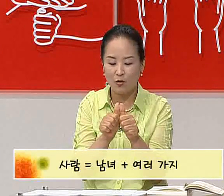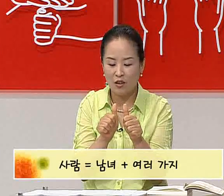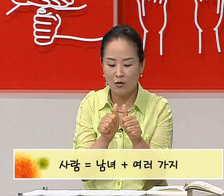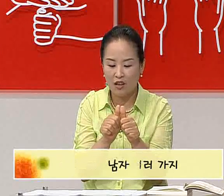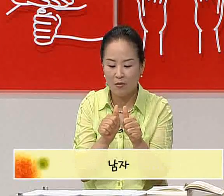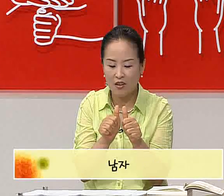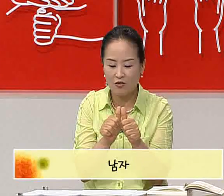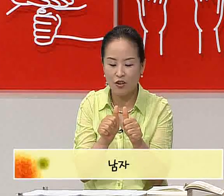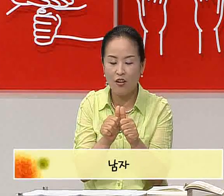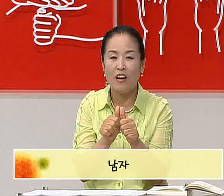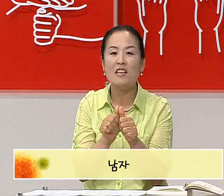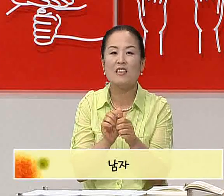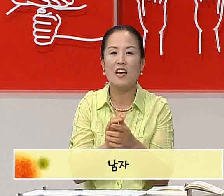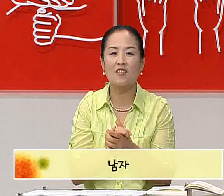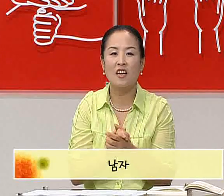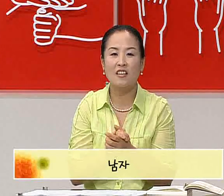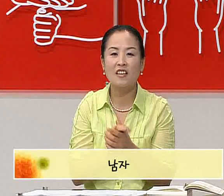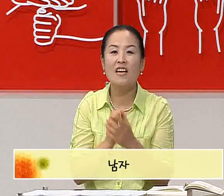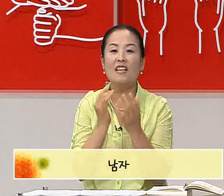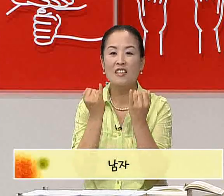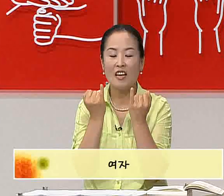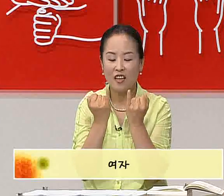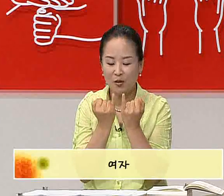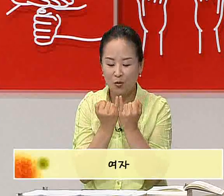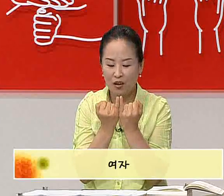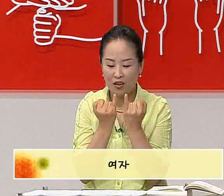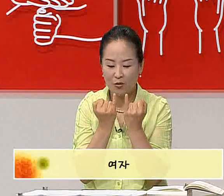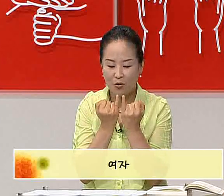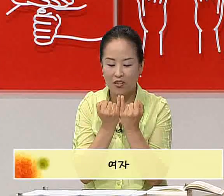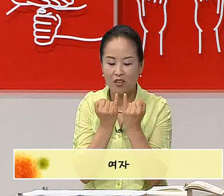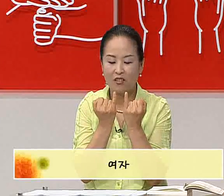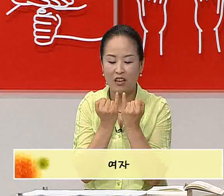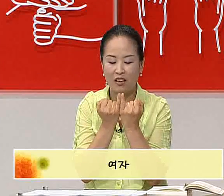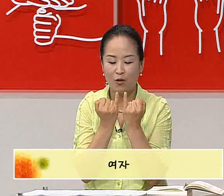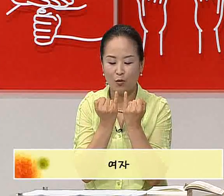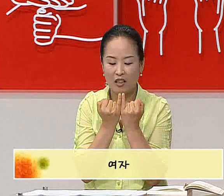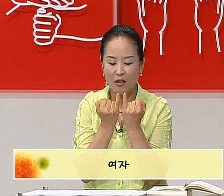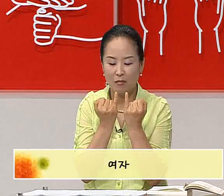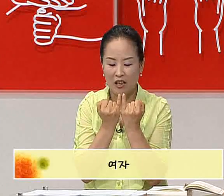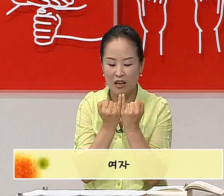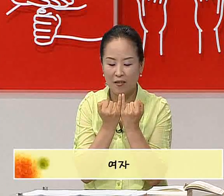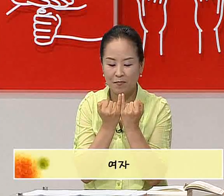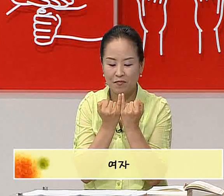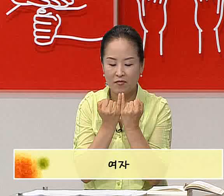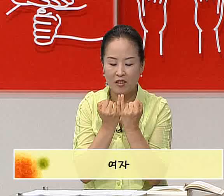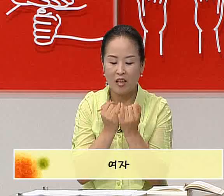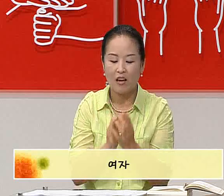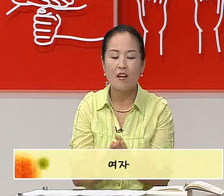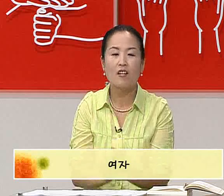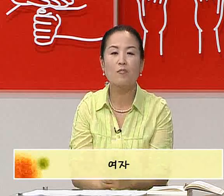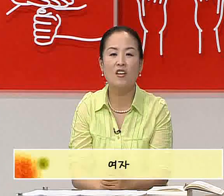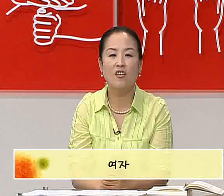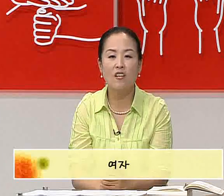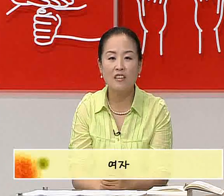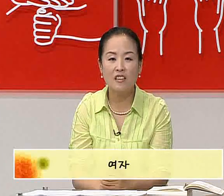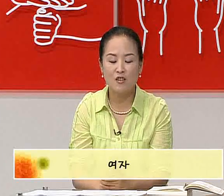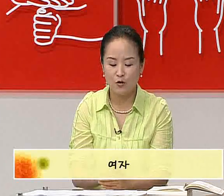동작으로 이렇게 하면 되고요. 자, 여자는 새끼손가락으로 여성을 나타내는 동작입니다. 자, 그럼 여러가지라는